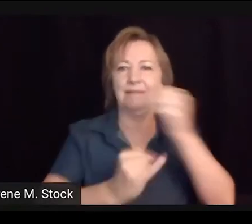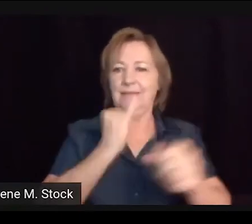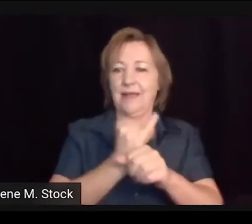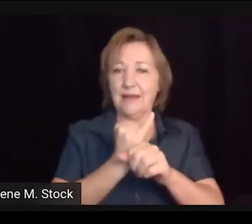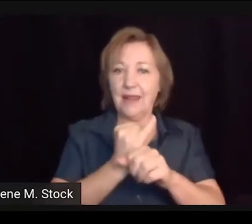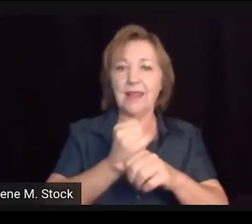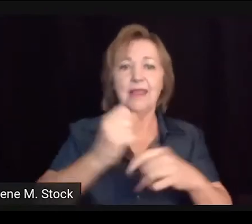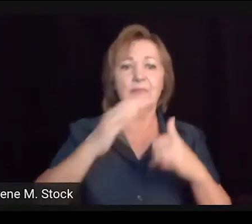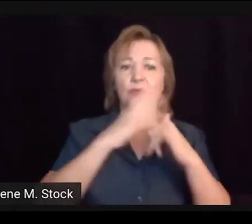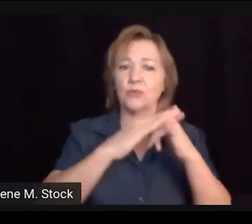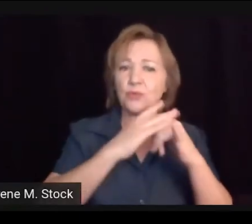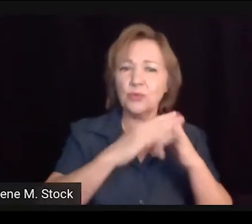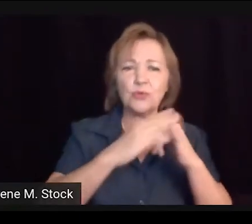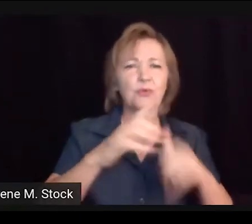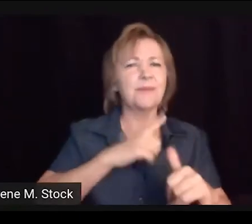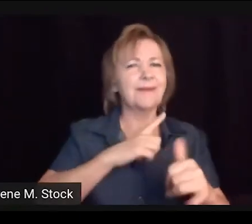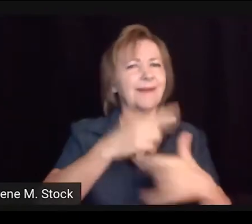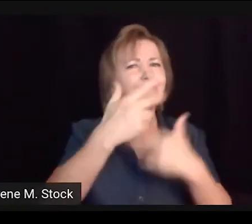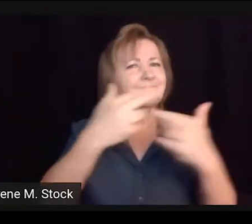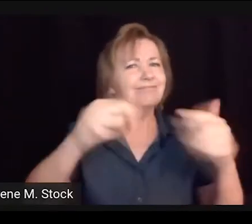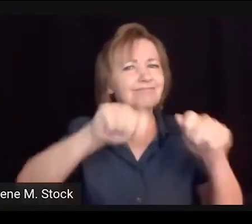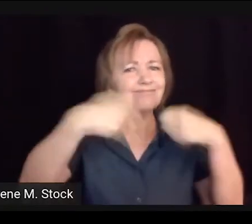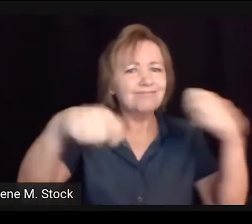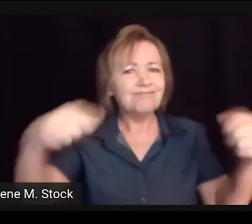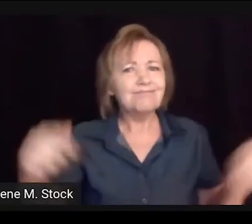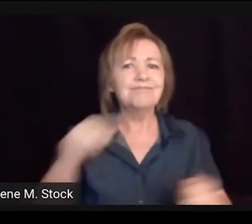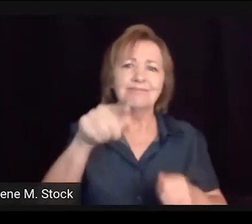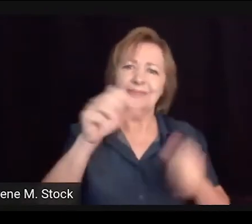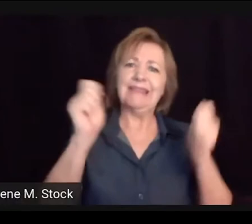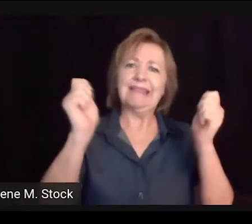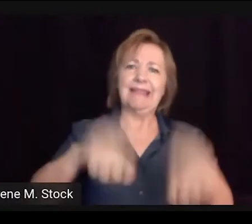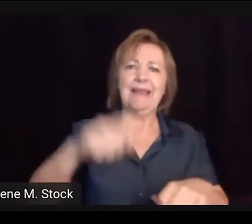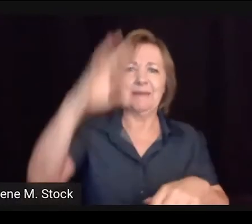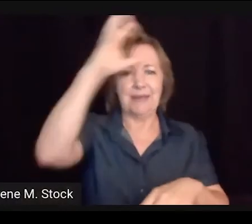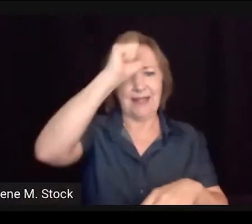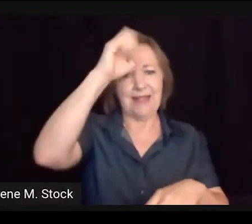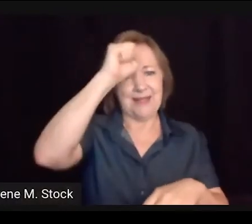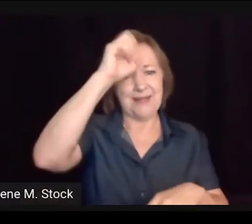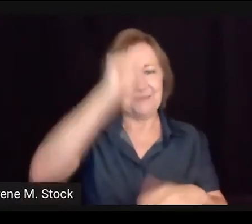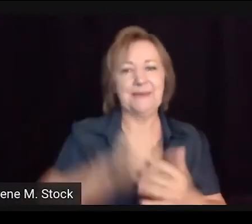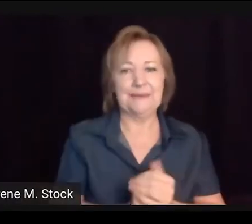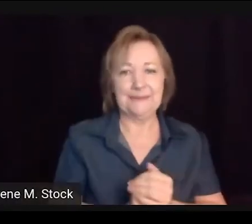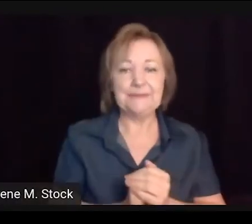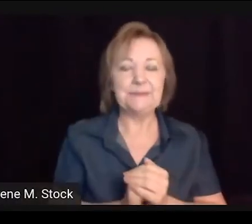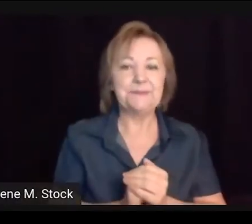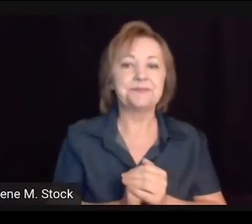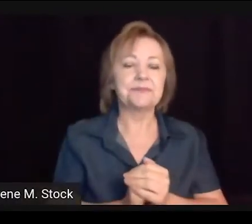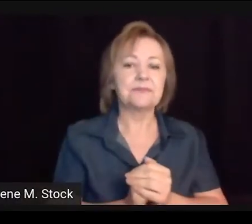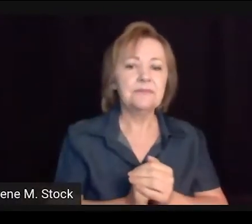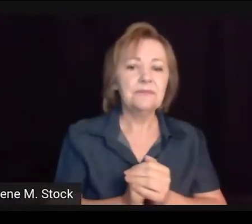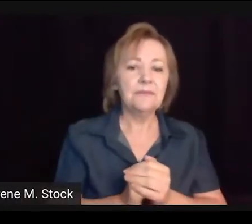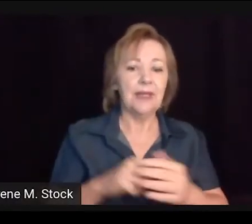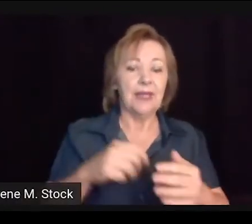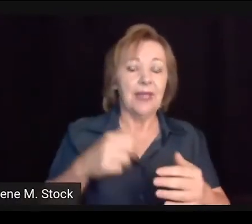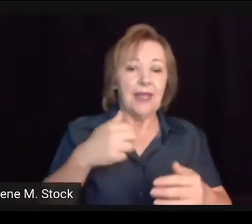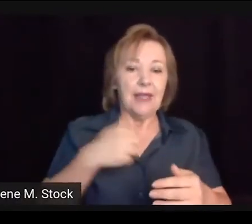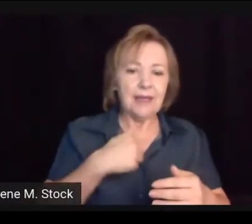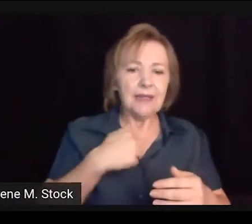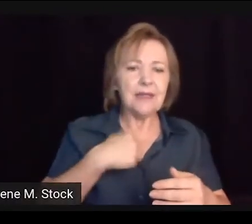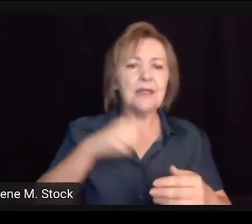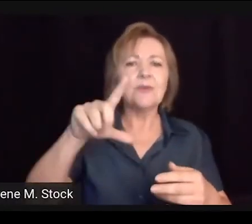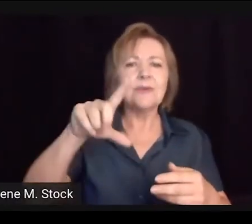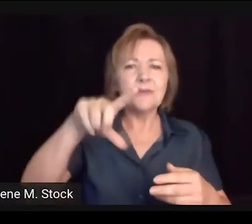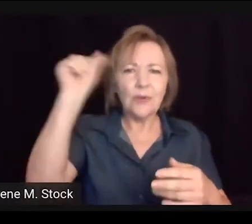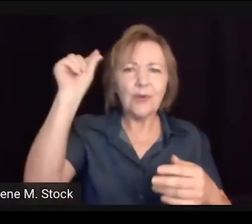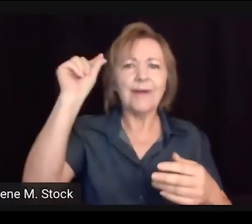Não esqueçam também de realizar pesquisas a respeito dos sinais no YouTube,